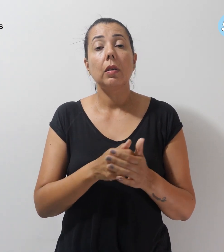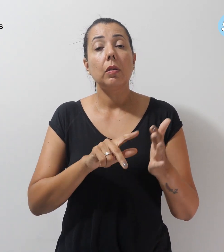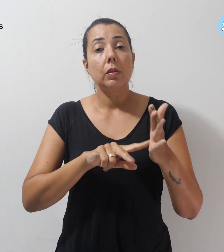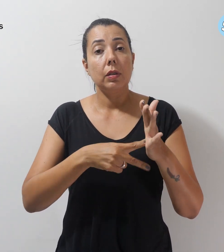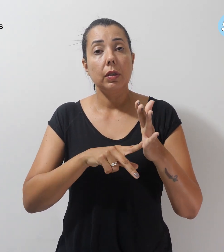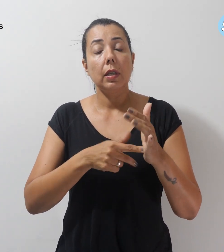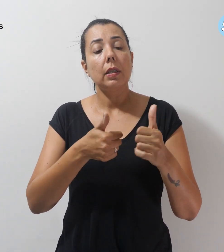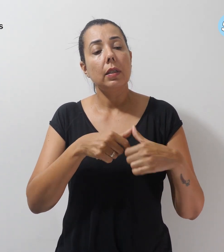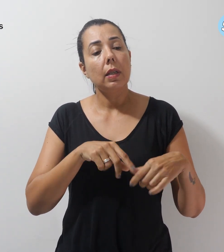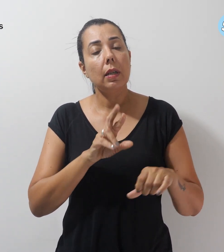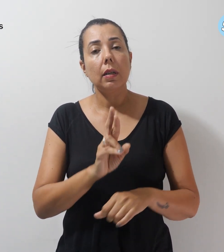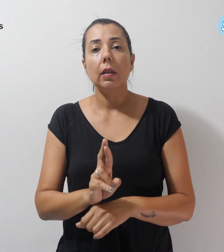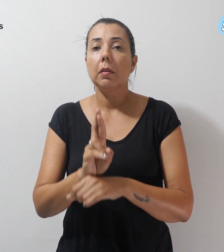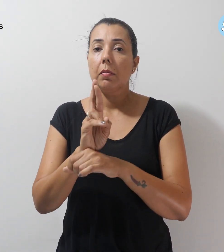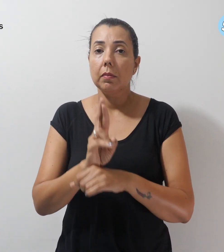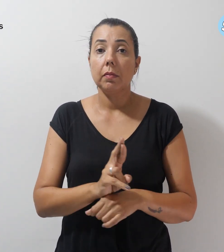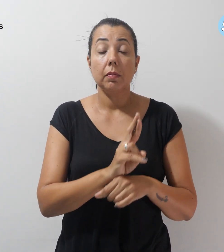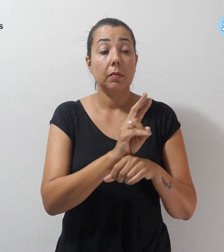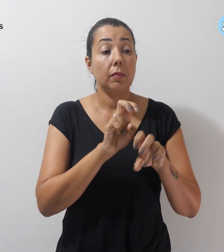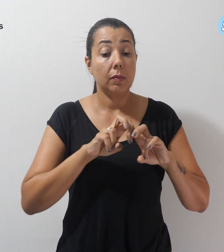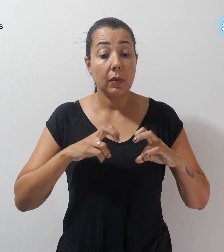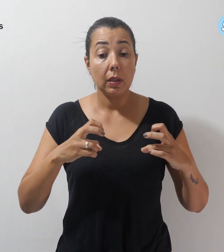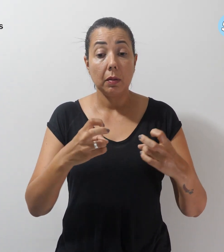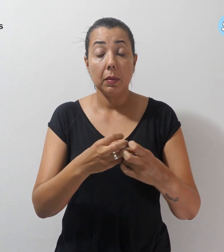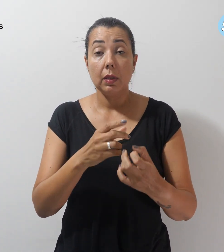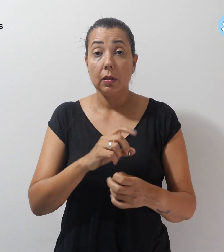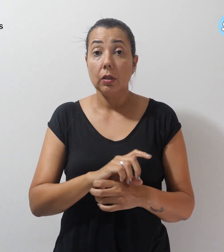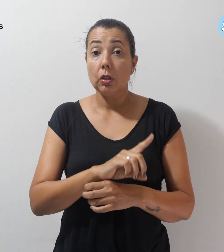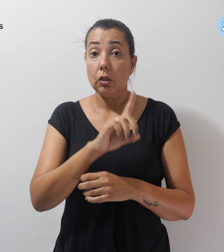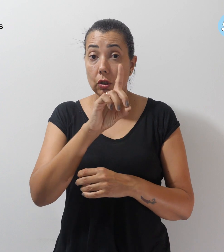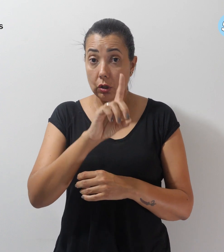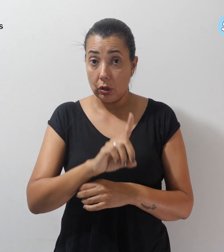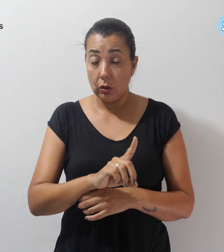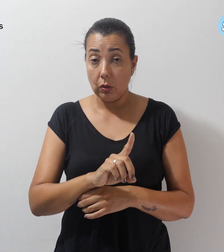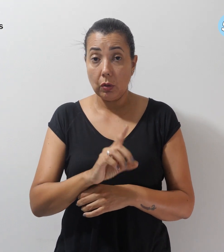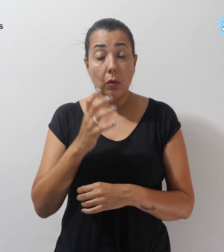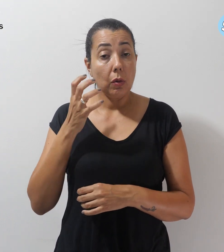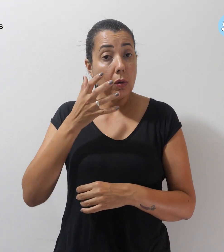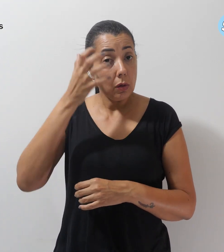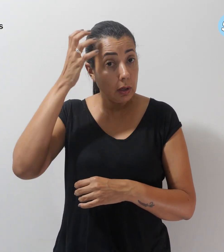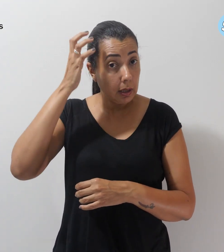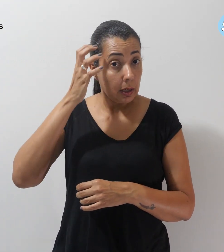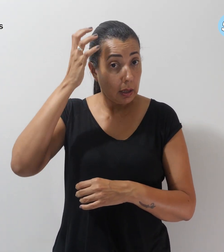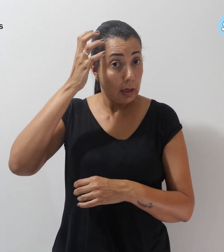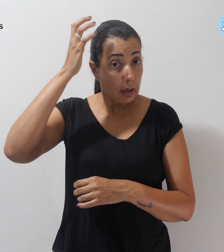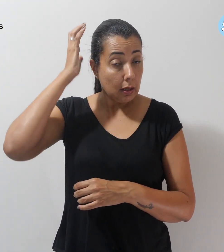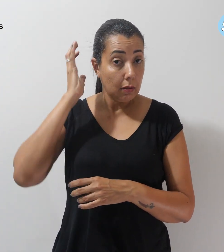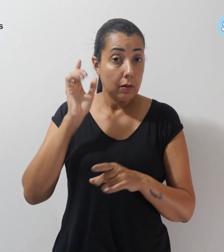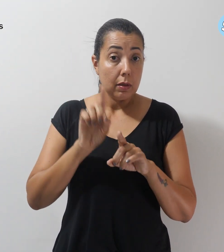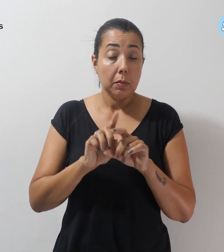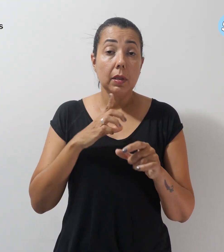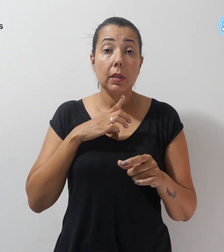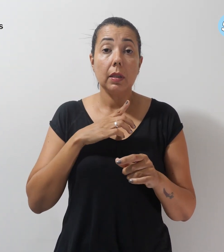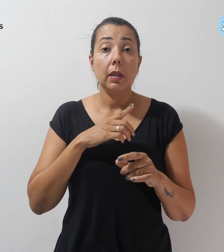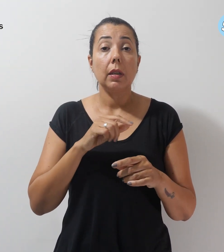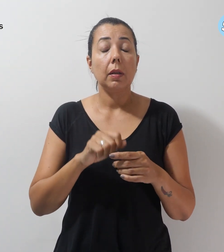estará representado na mesa pelo diretor Cláudio Antunes. Além dele, comporão a mesa de